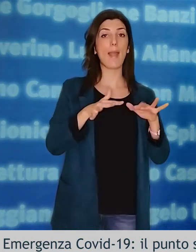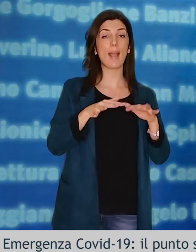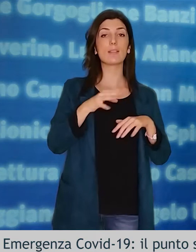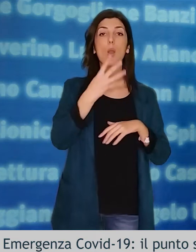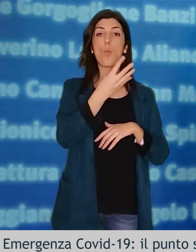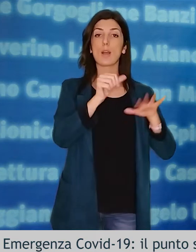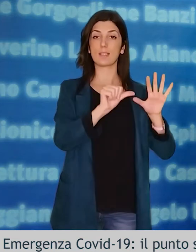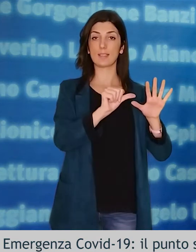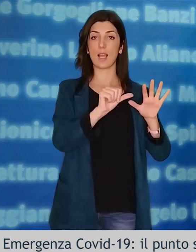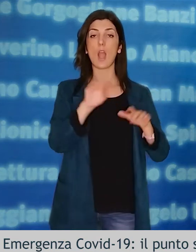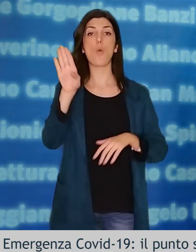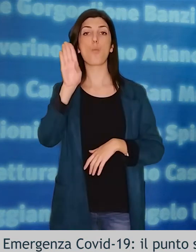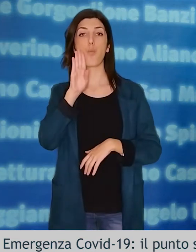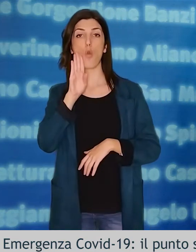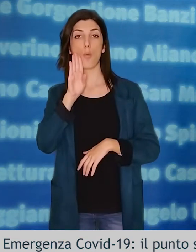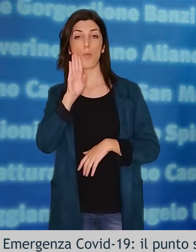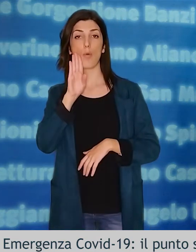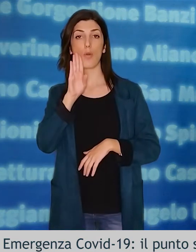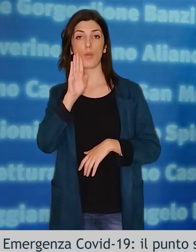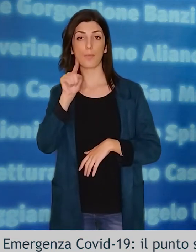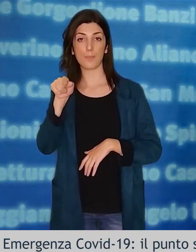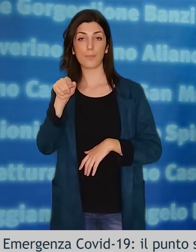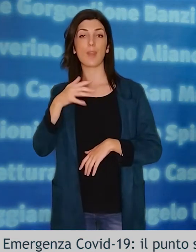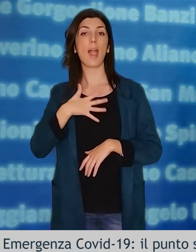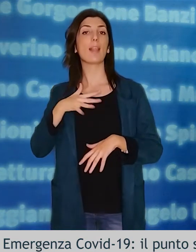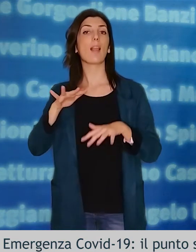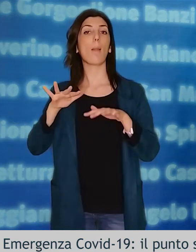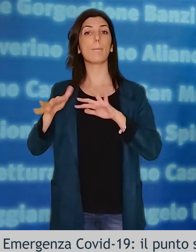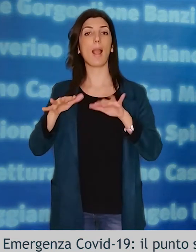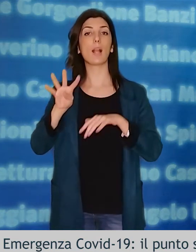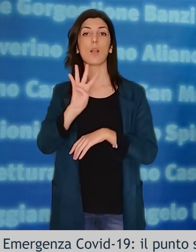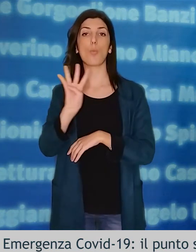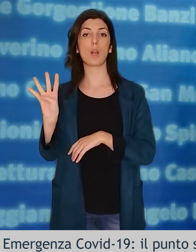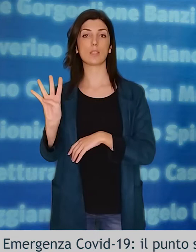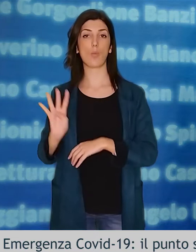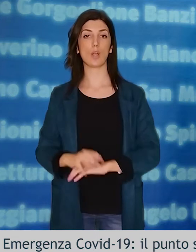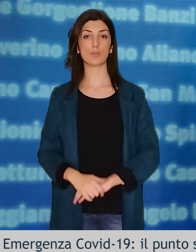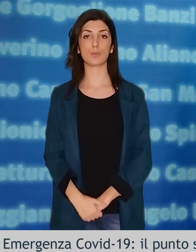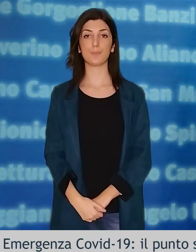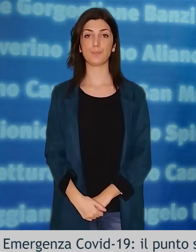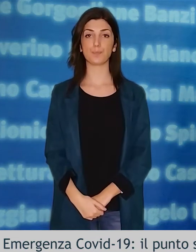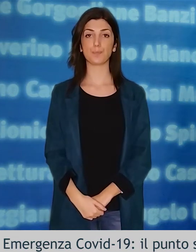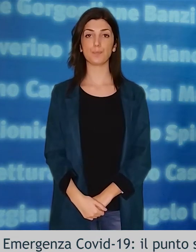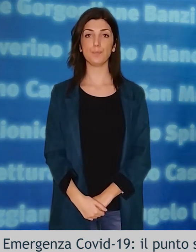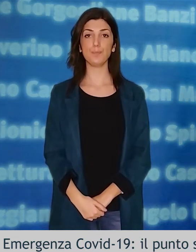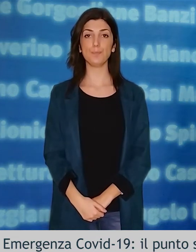46 anni rispetto a quella di sesso maschile che si mantiene intorno ai 44 anni. Sale